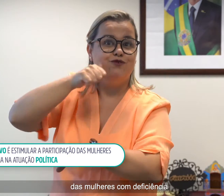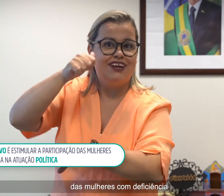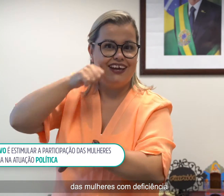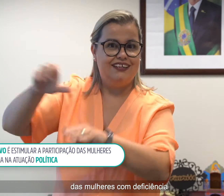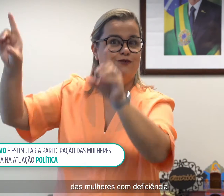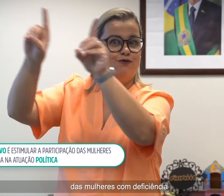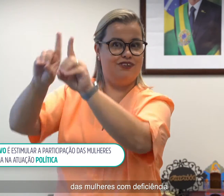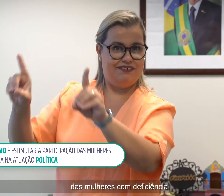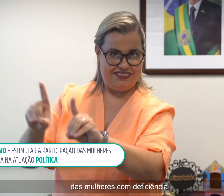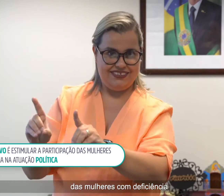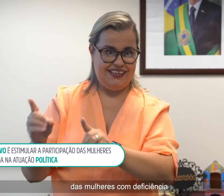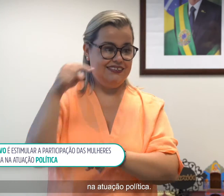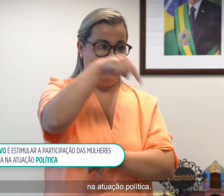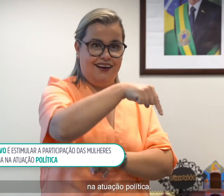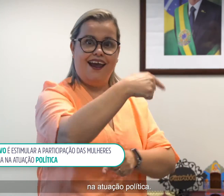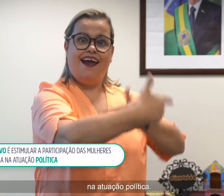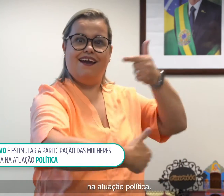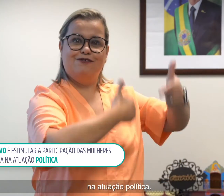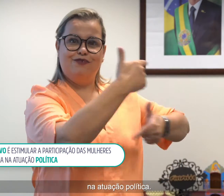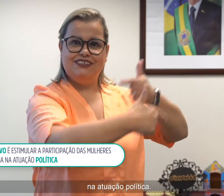deficiência na atuação política.